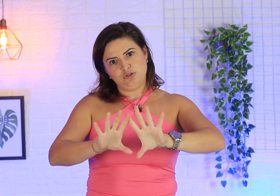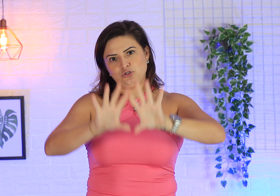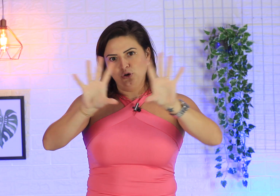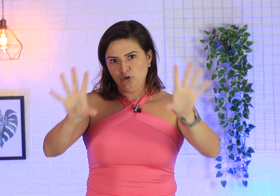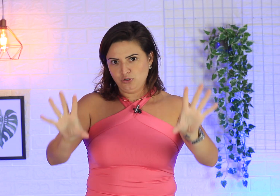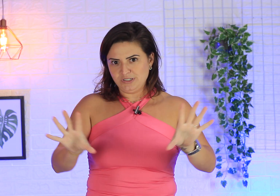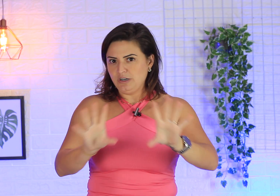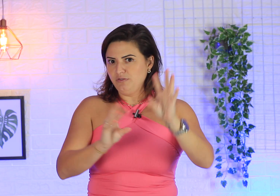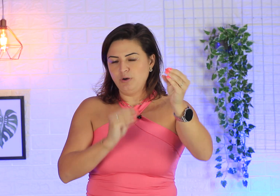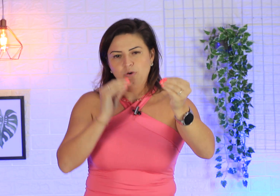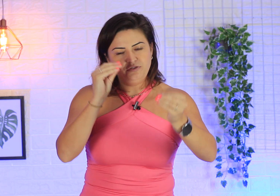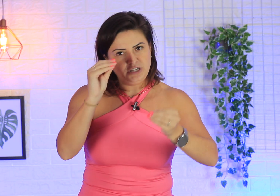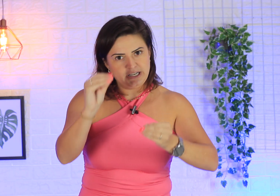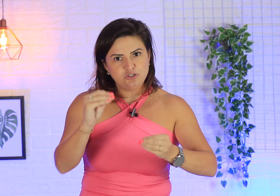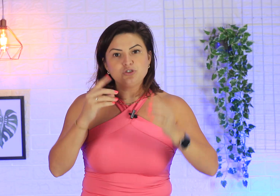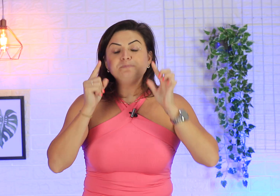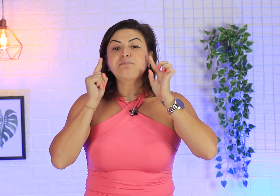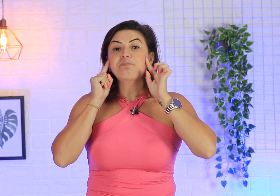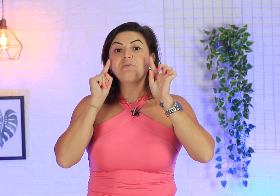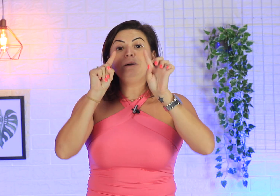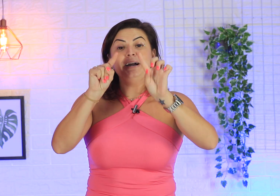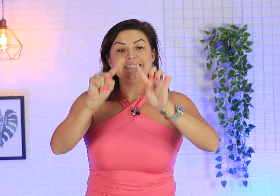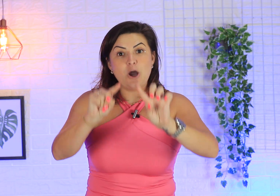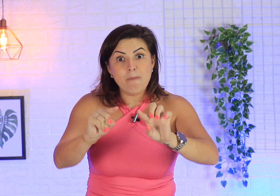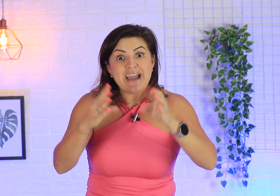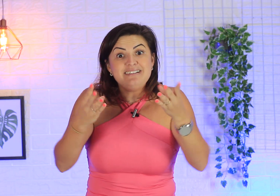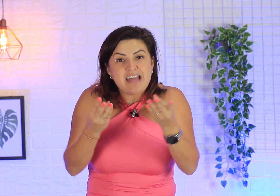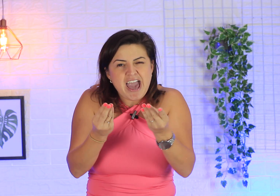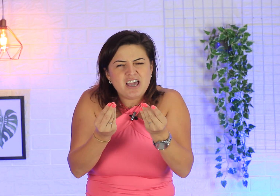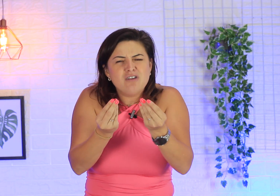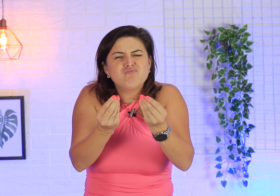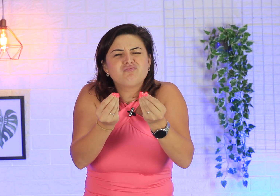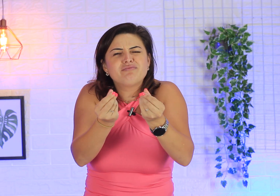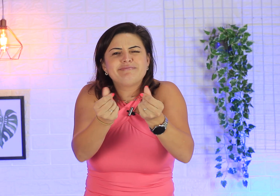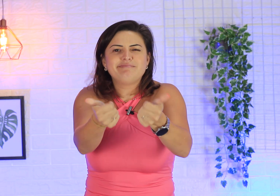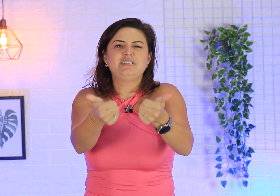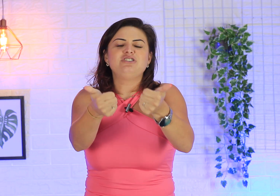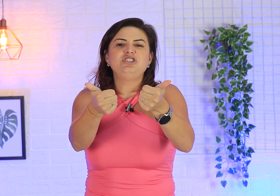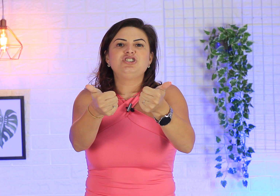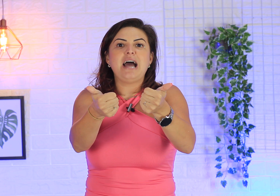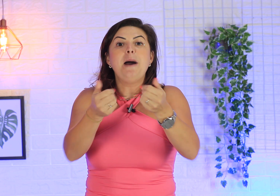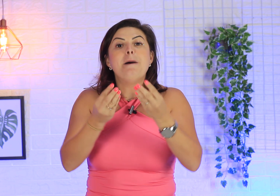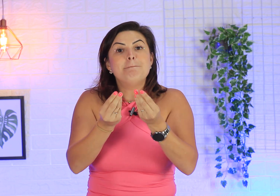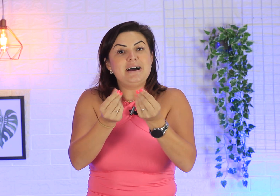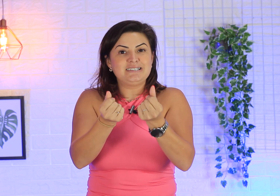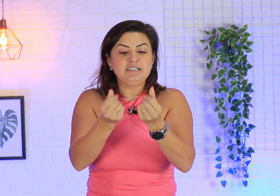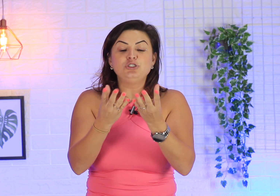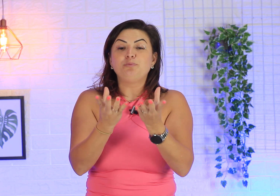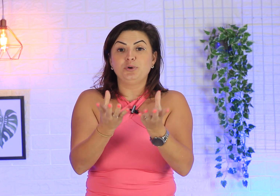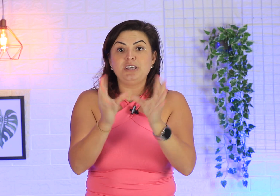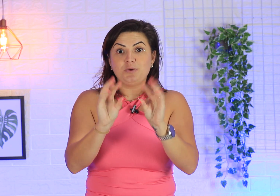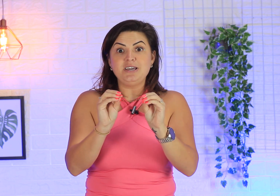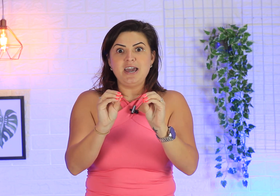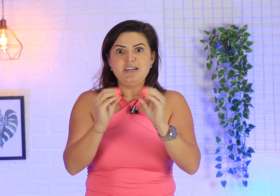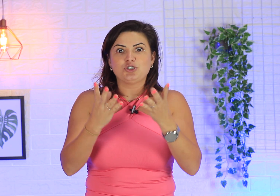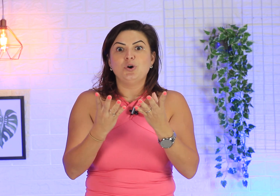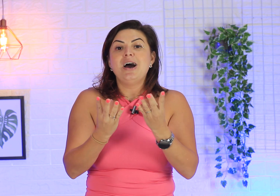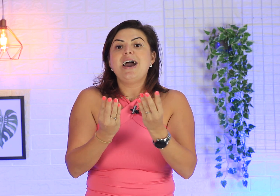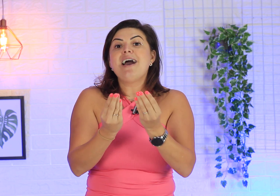Mas, surdos, não vão ouvir isso. Mas é uma ideia que a gente tá passando. Por quê? O que que é isso? É